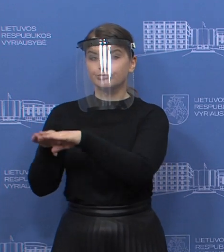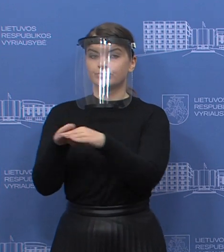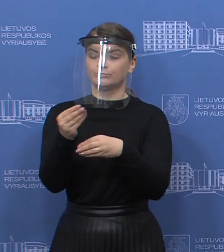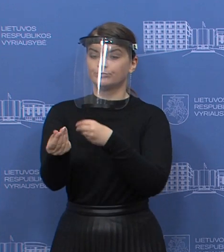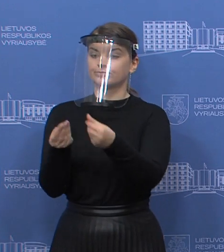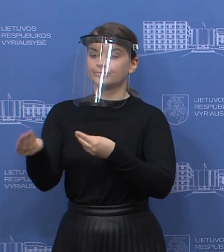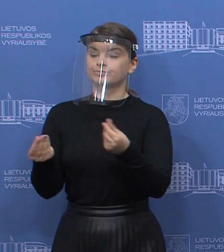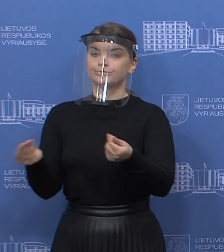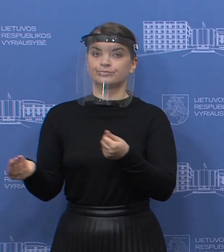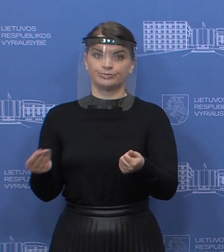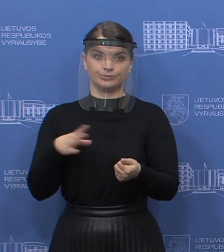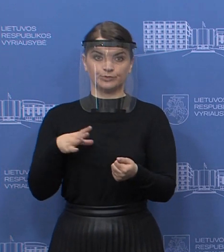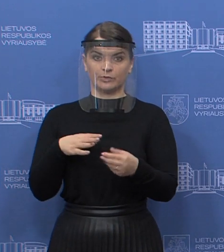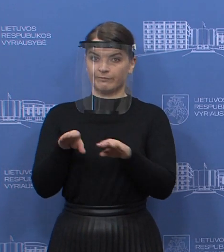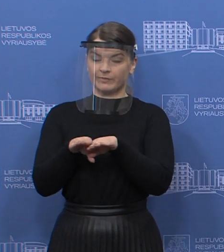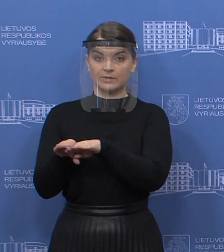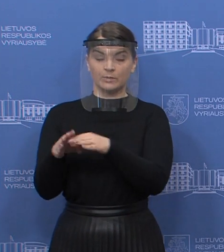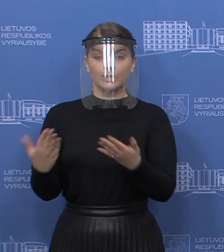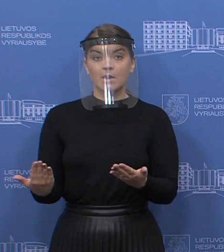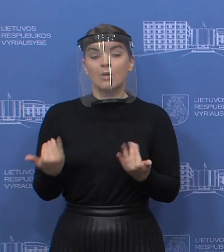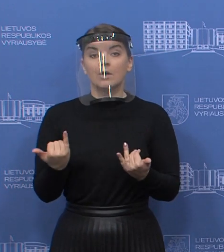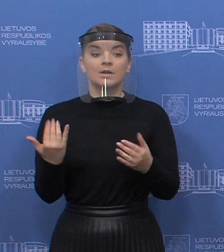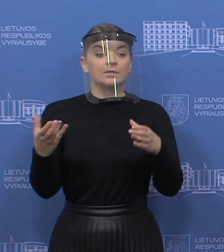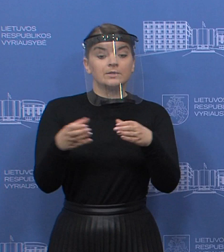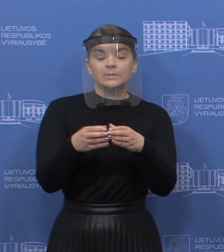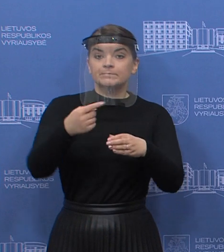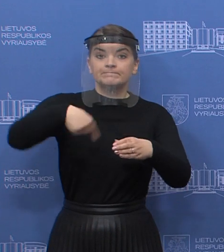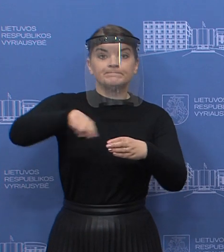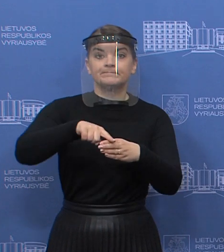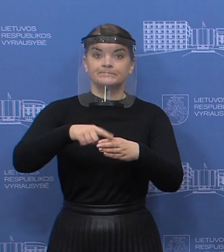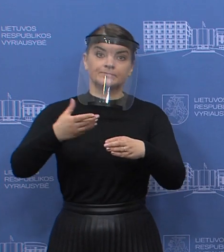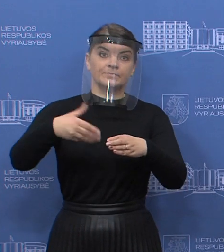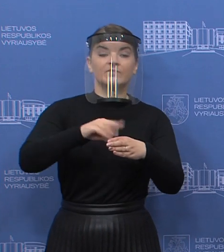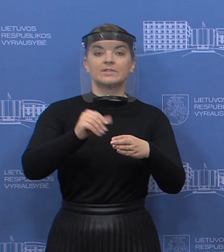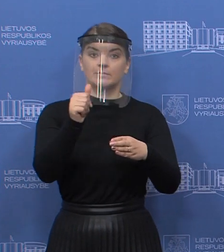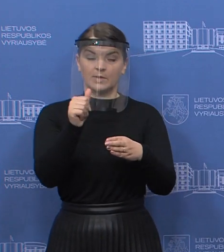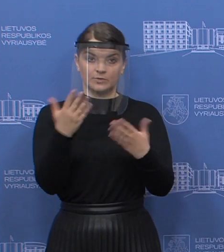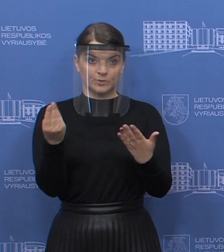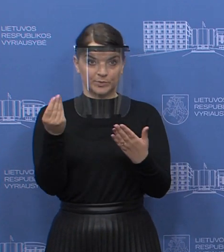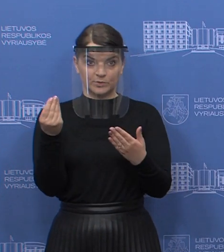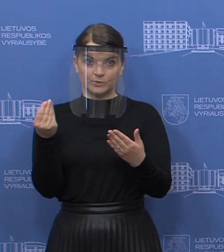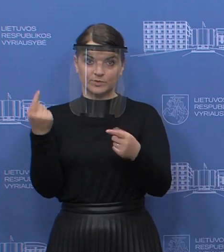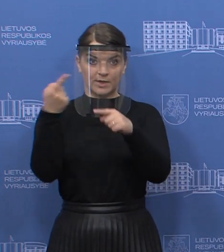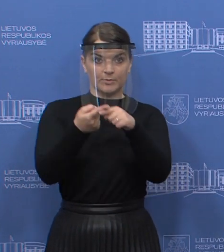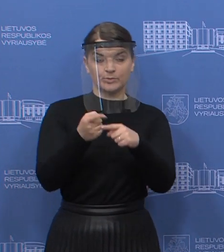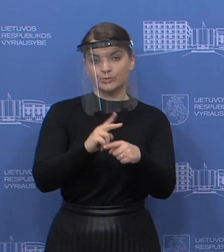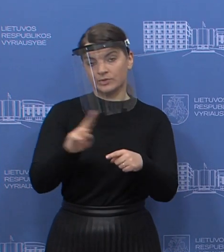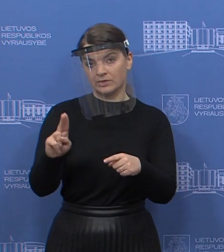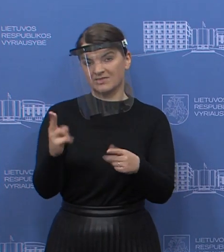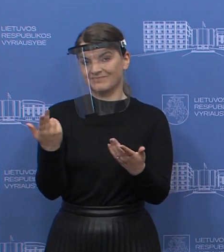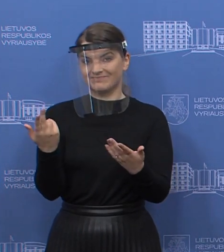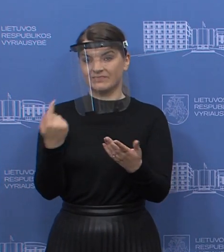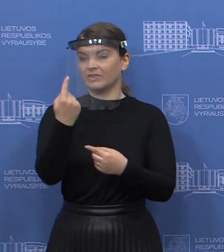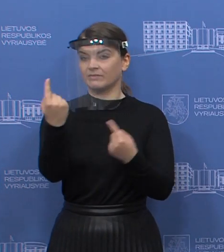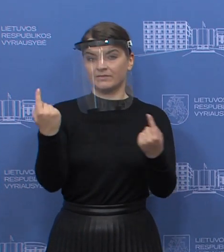tai yra universaliai išmoka ir kalbame apie tą grupę žmonių, ką jūs bevardintumėte iš tos grupės, kuriems yra skiriama. Turbūt, ne viena negali